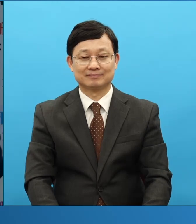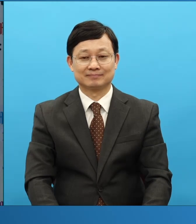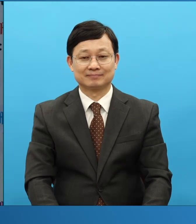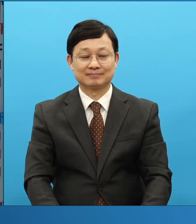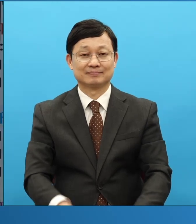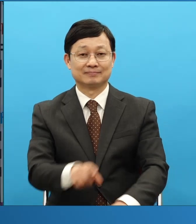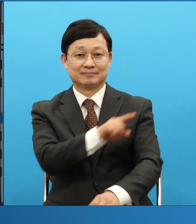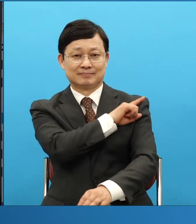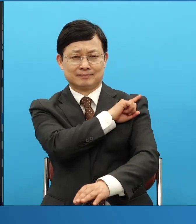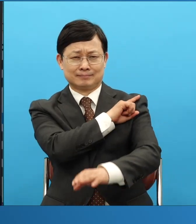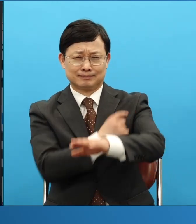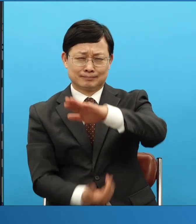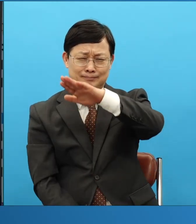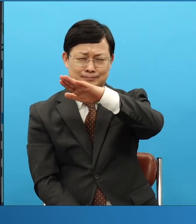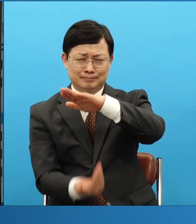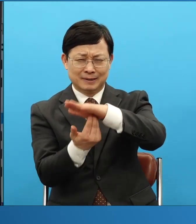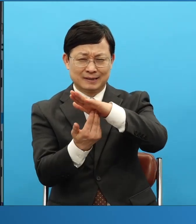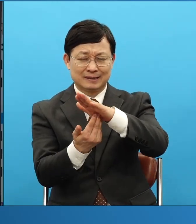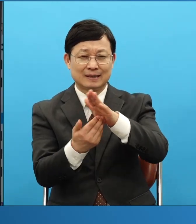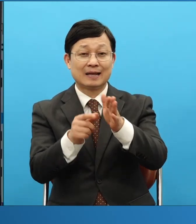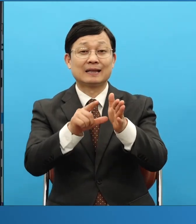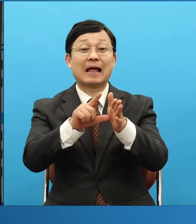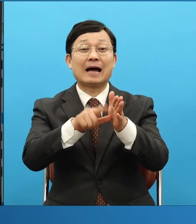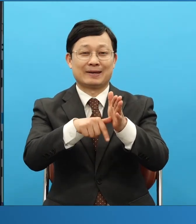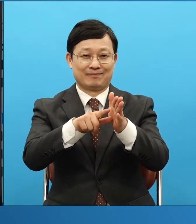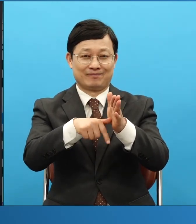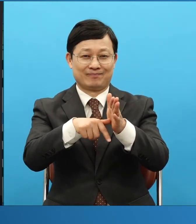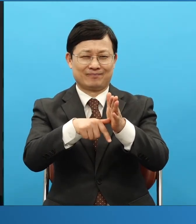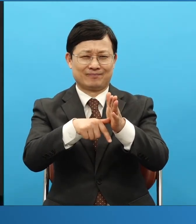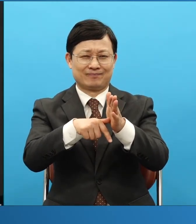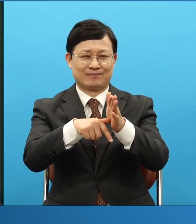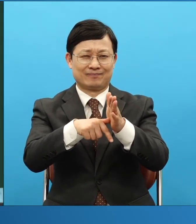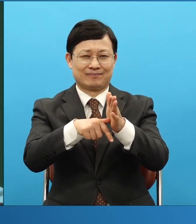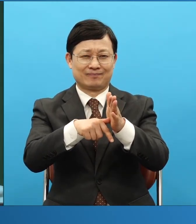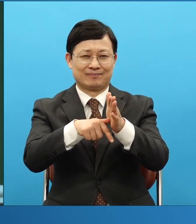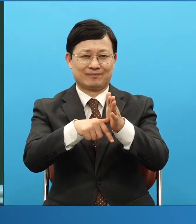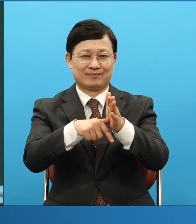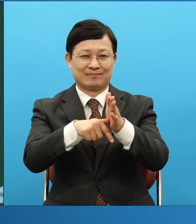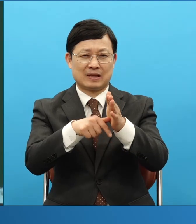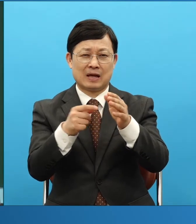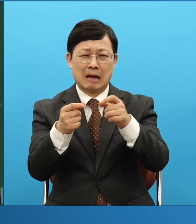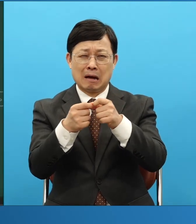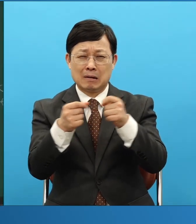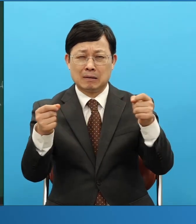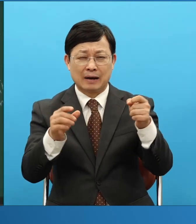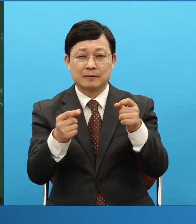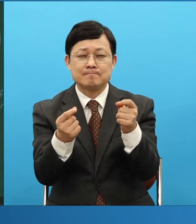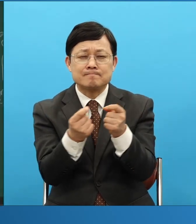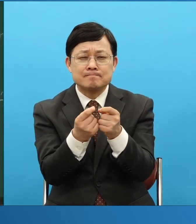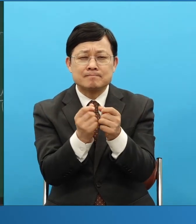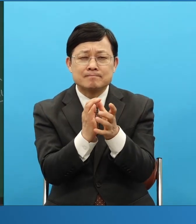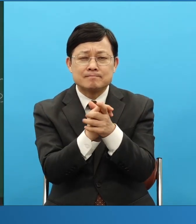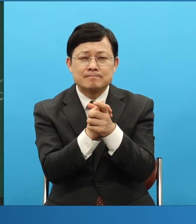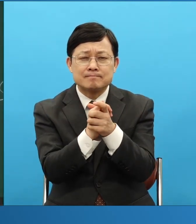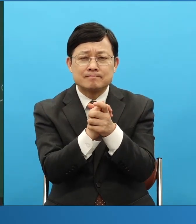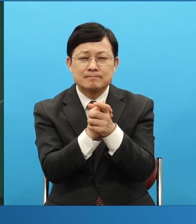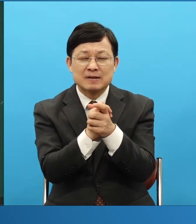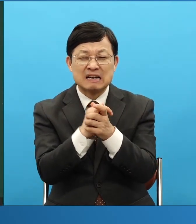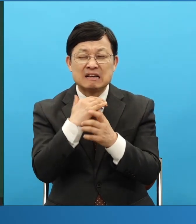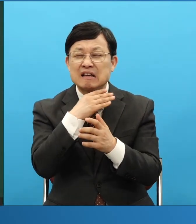약간만 가지도 돼요 나이 든 사람이 40살이 것보다 여러분은 하루만 해도 효과 납니다 기계